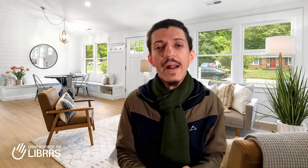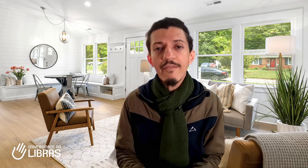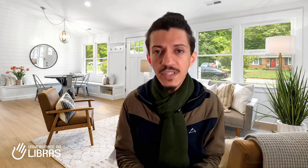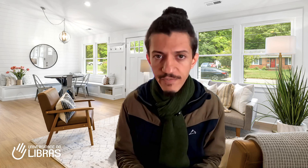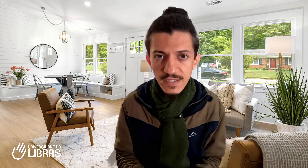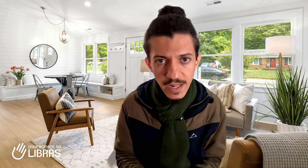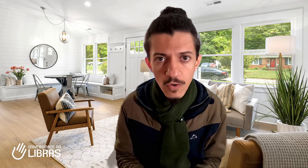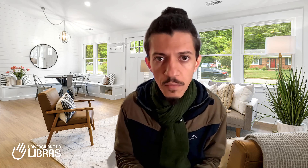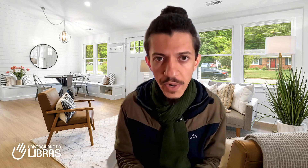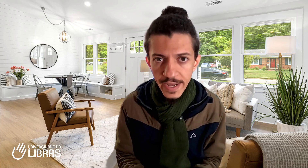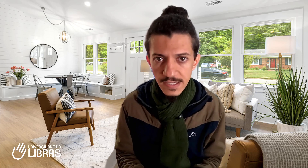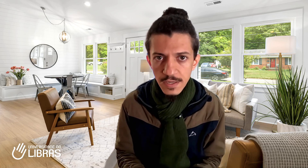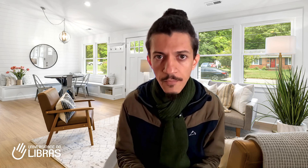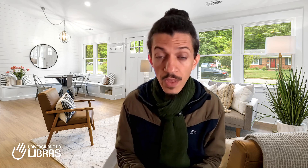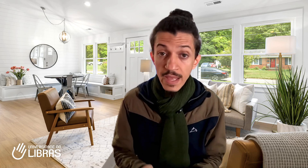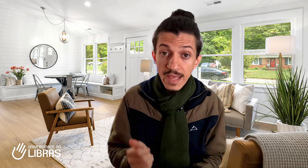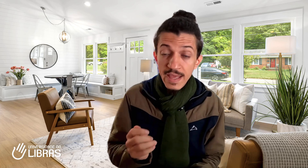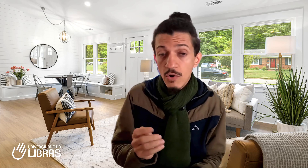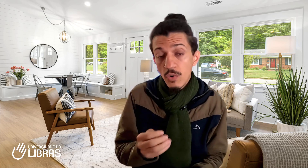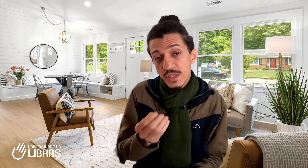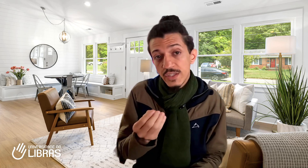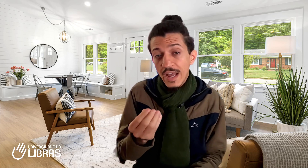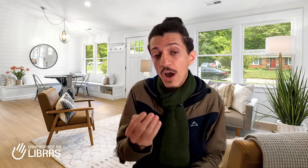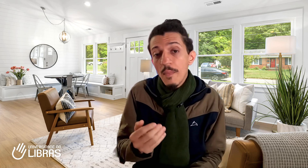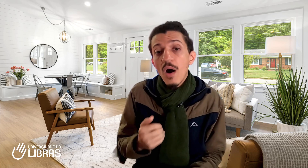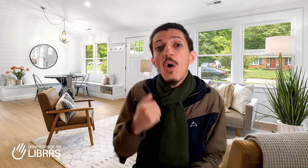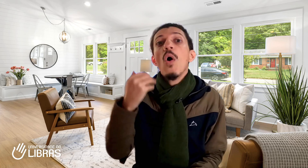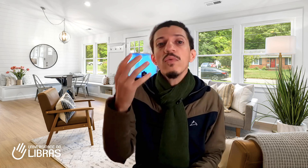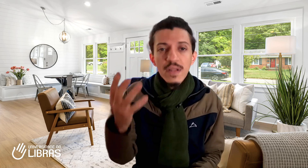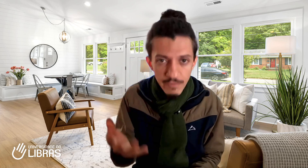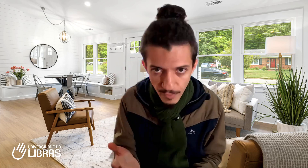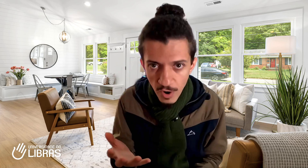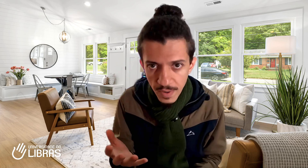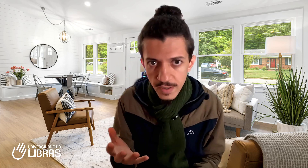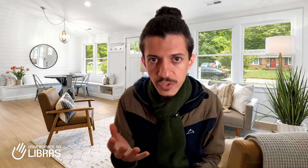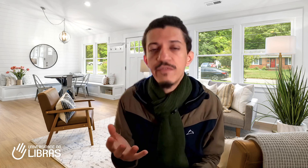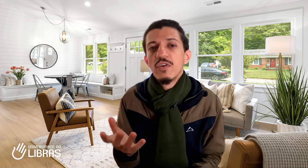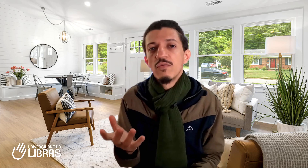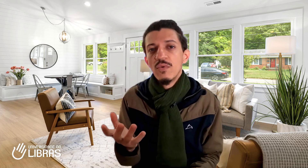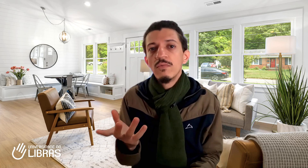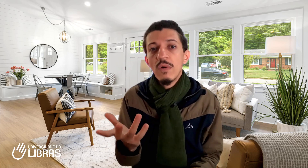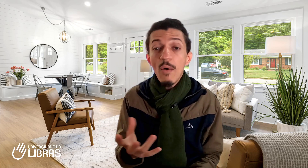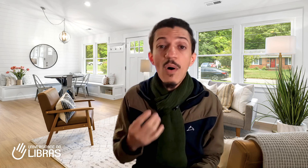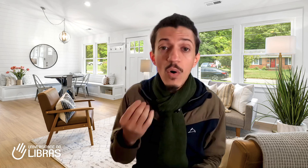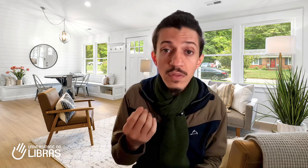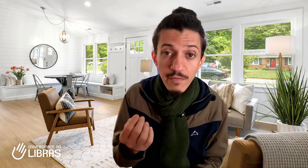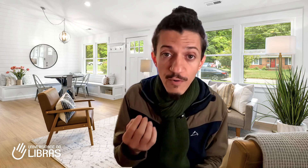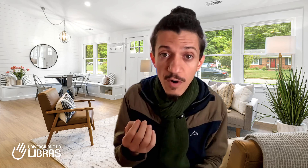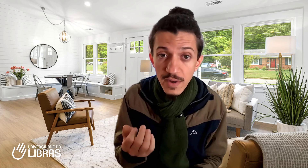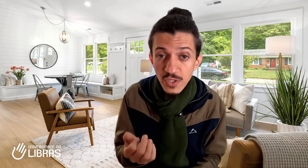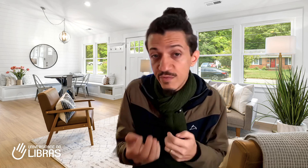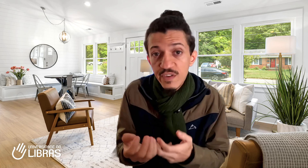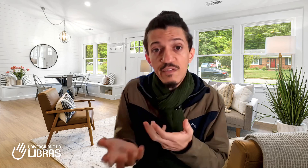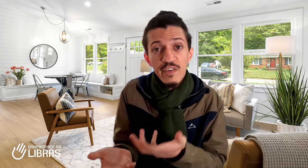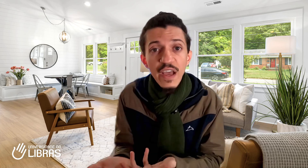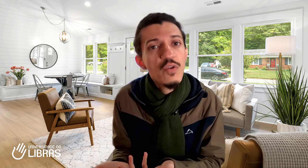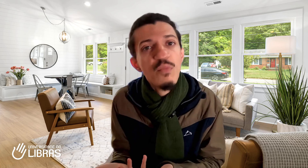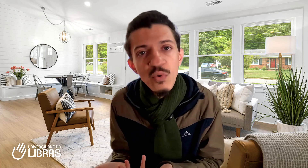você fazer a comunicação. Ou seja, é uma outra forma de ver o mundo, é uma outra forma de viver no mundo,